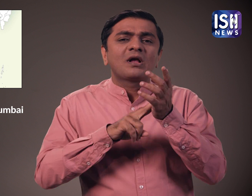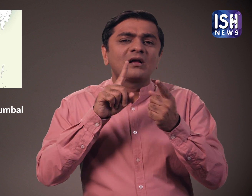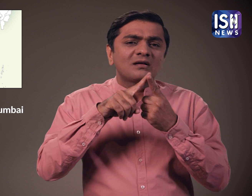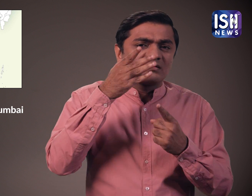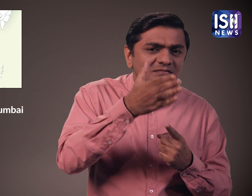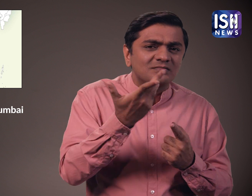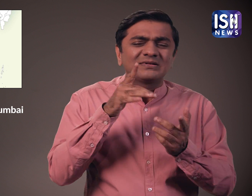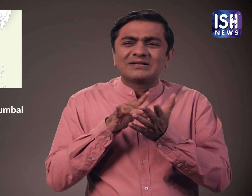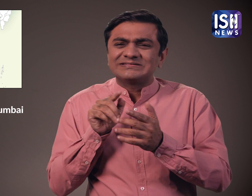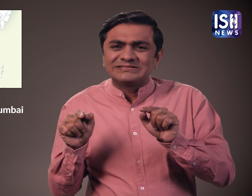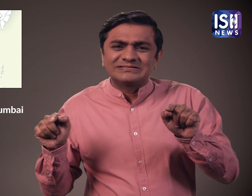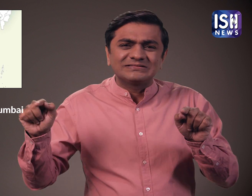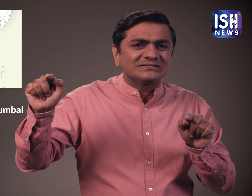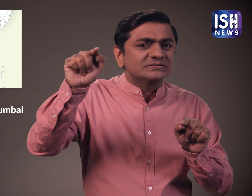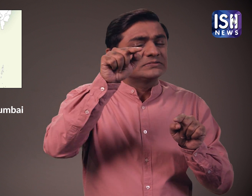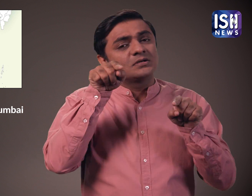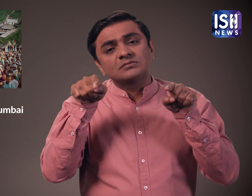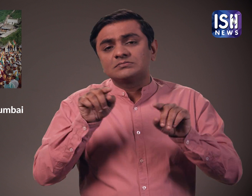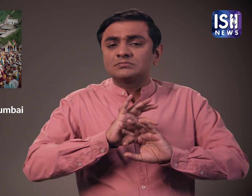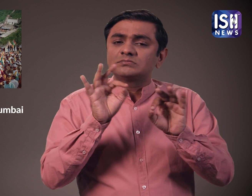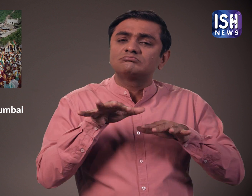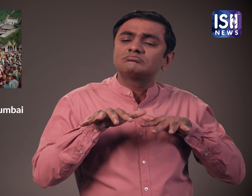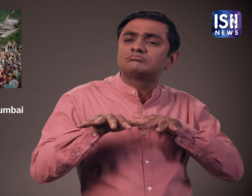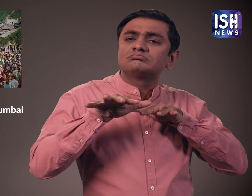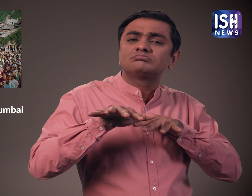लिया।